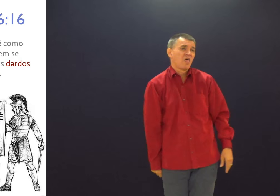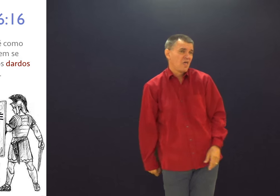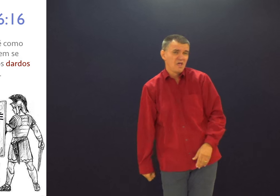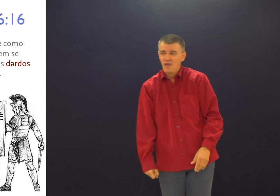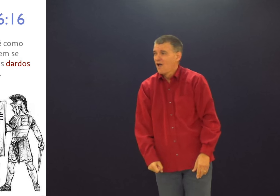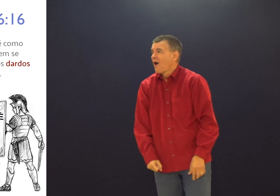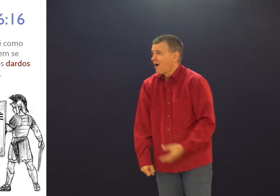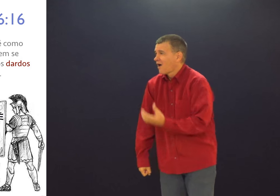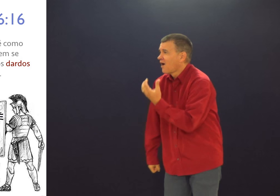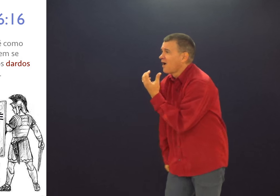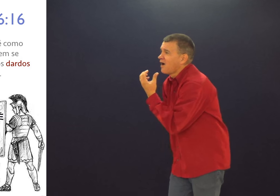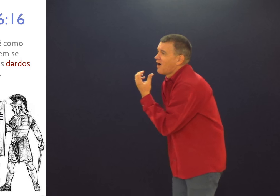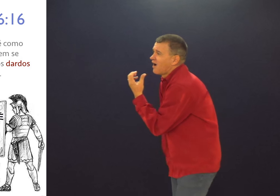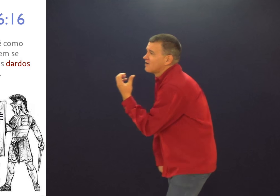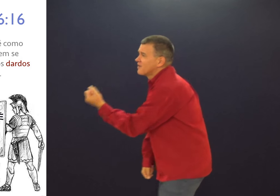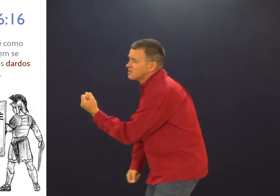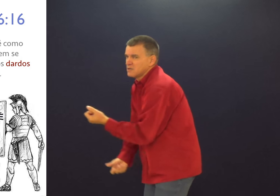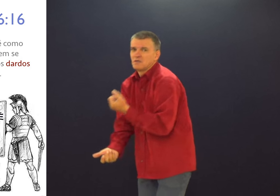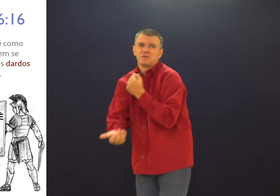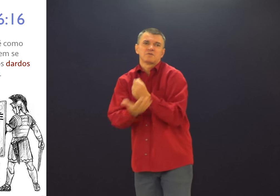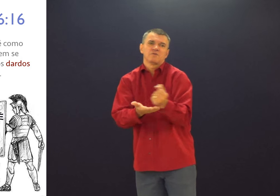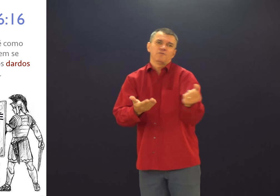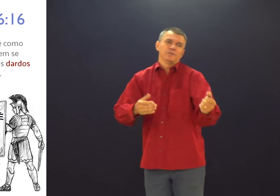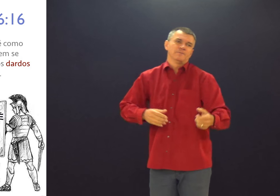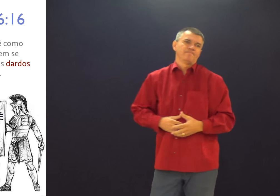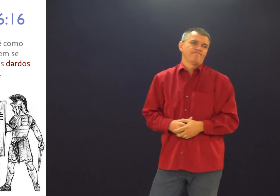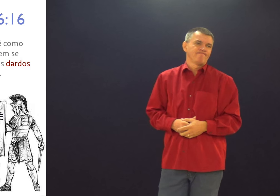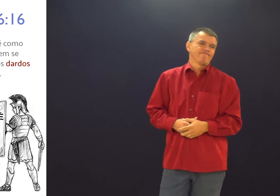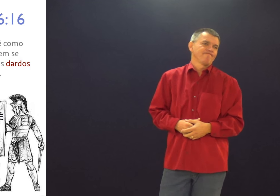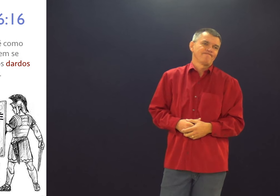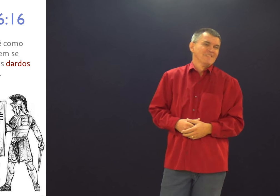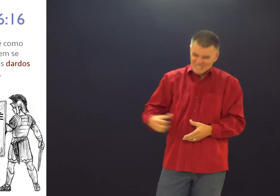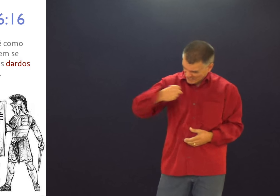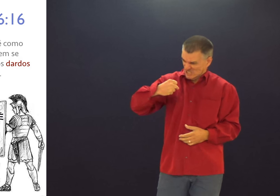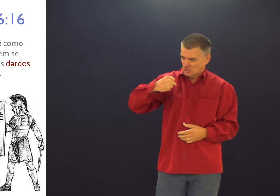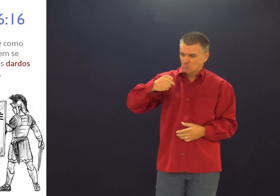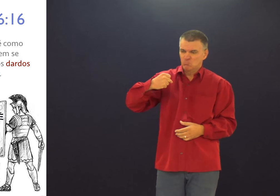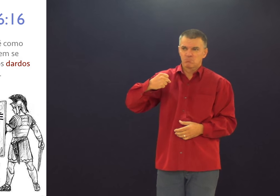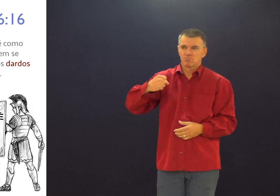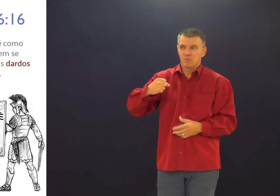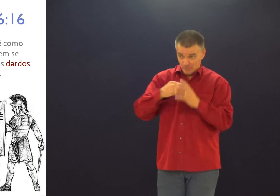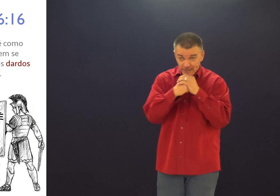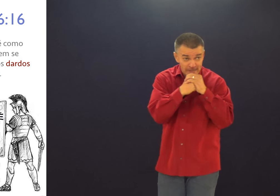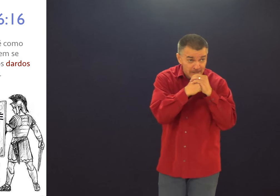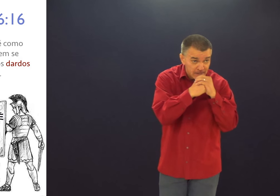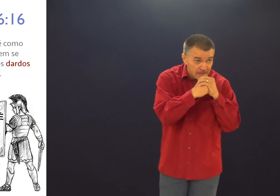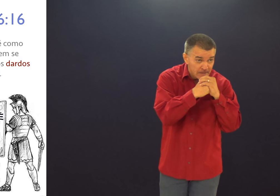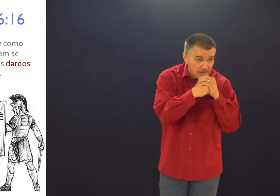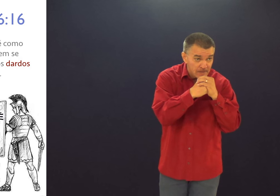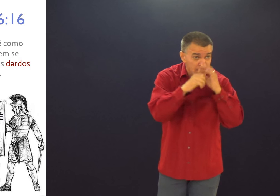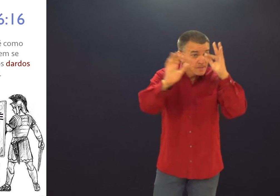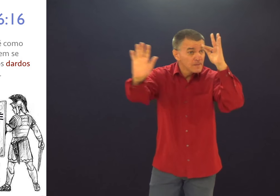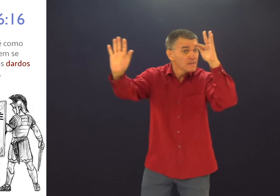Só não baixa esse escudo. Não baixa. Isso vai ser atingido. Mantenha ele sempre ali na posição. Amém?